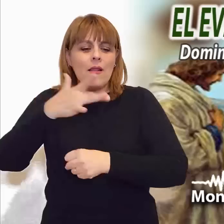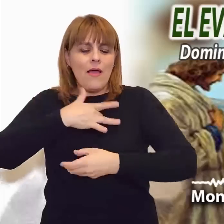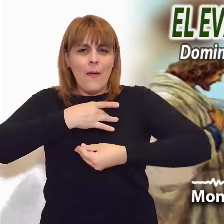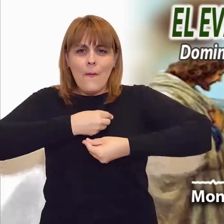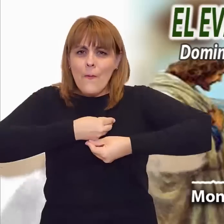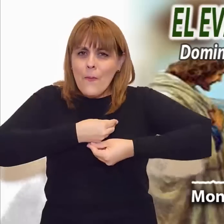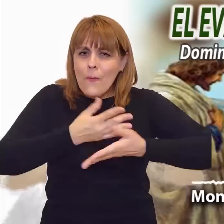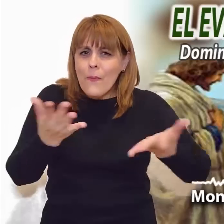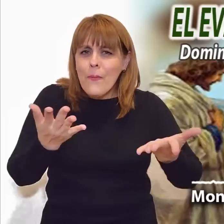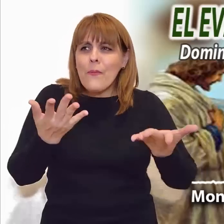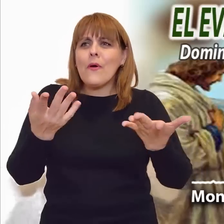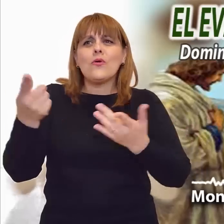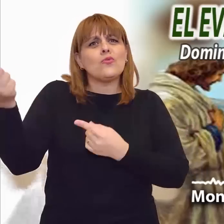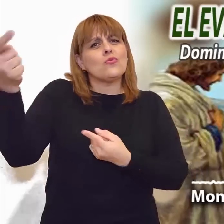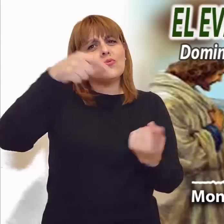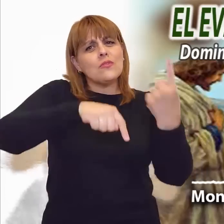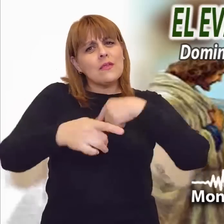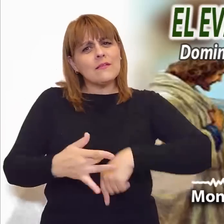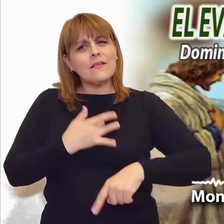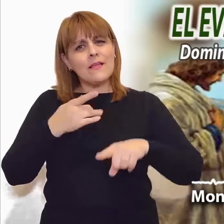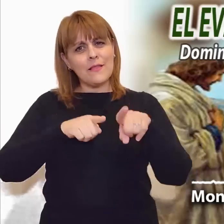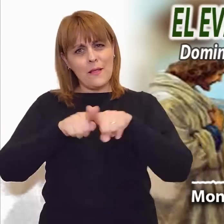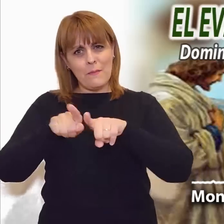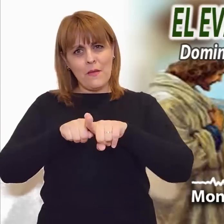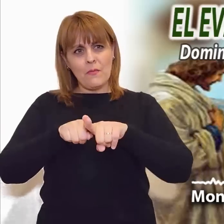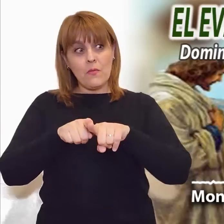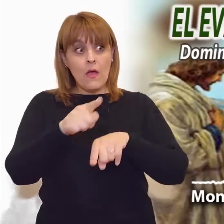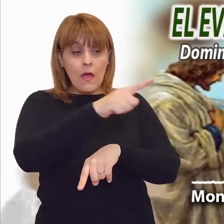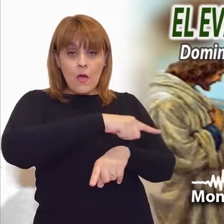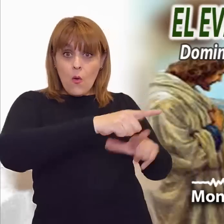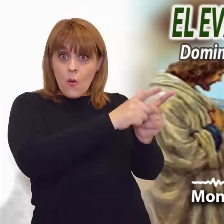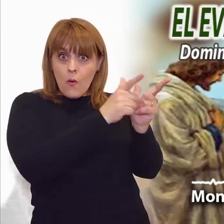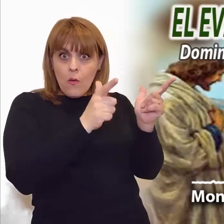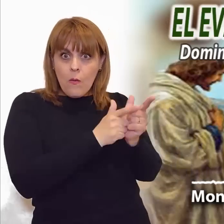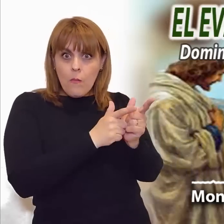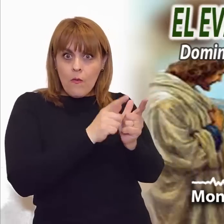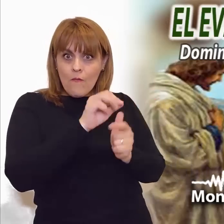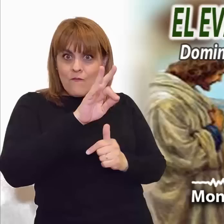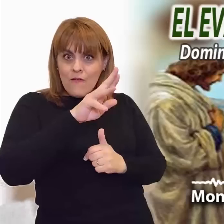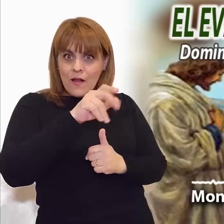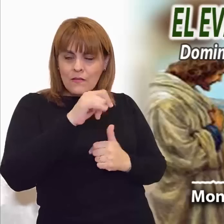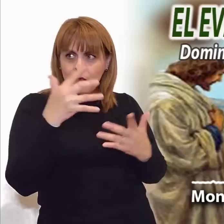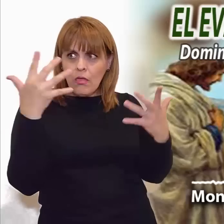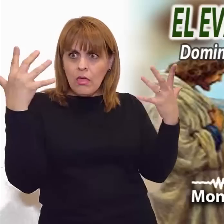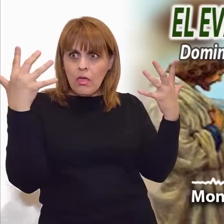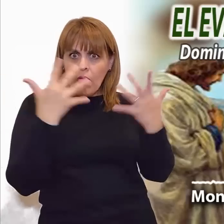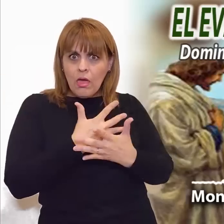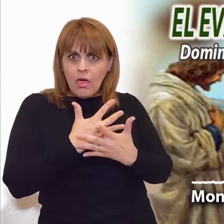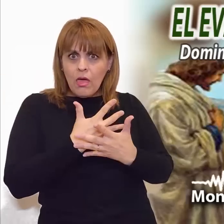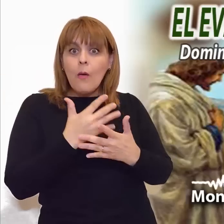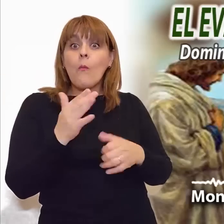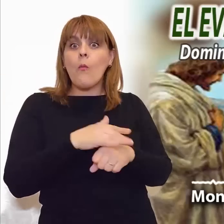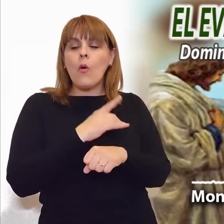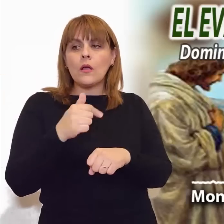hacer razón, no digamos ya hacia el pecador, sino hacia el que piensa distinto de nosotros, dividen